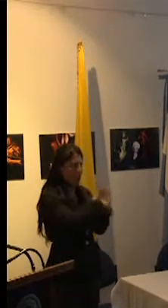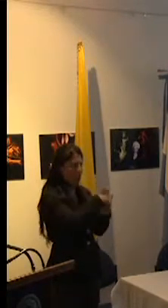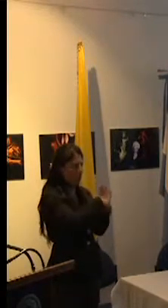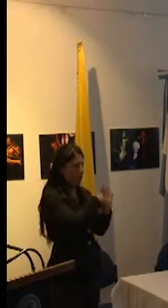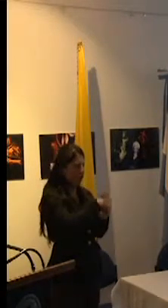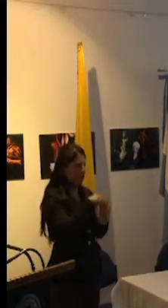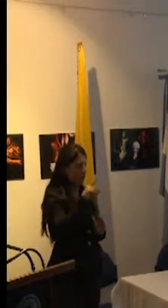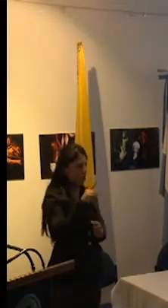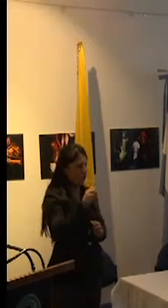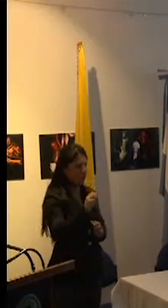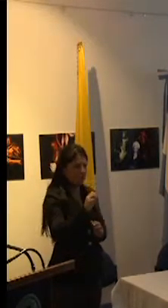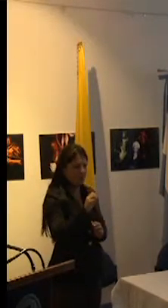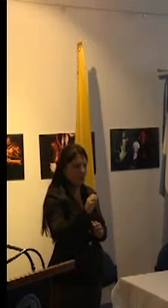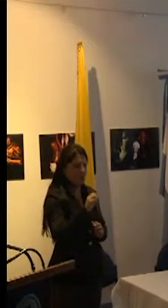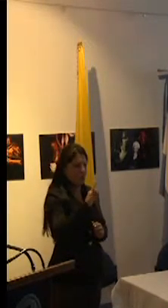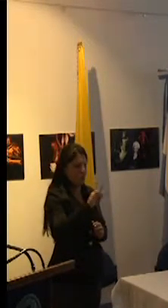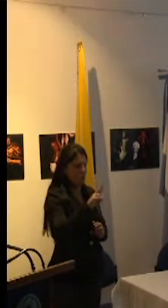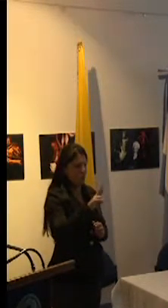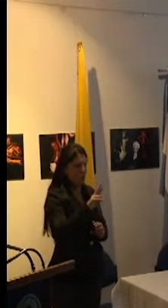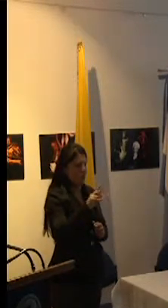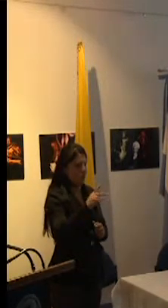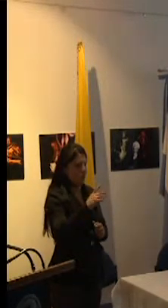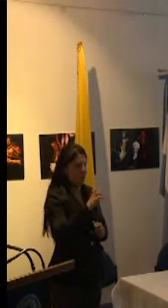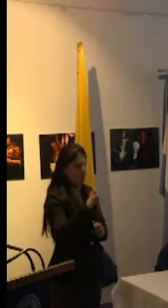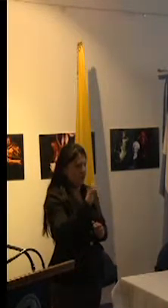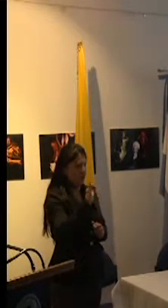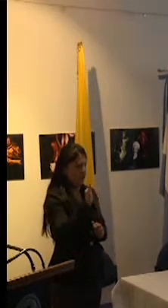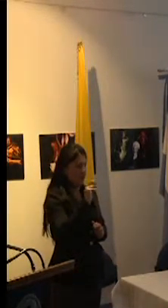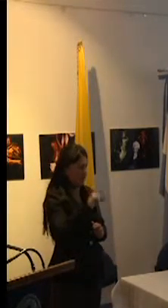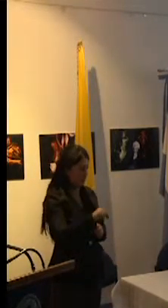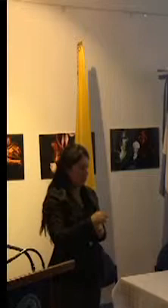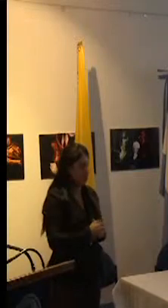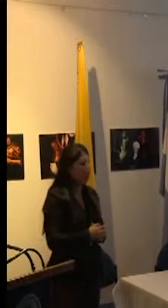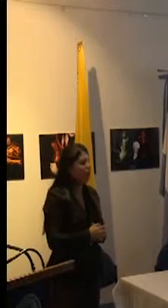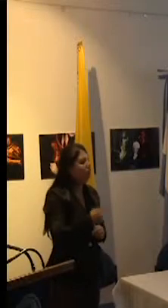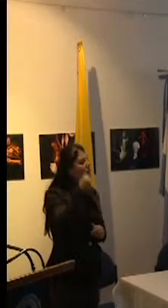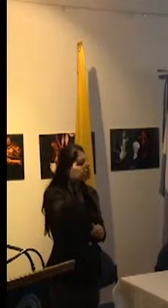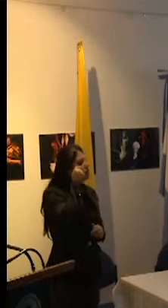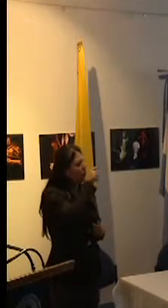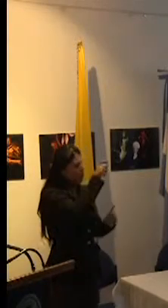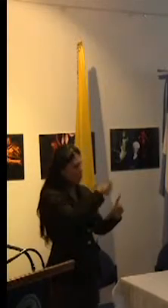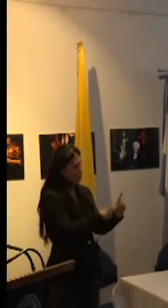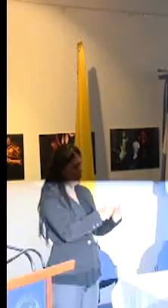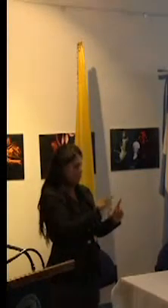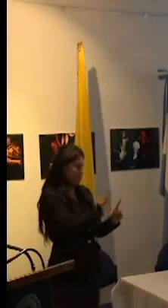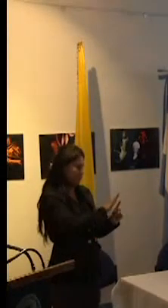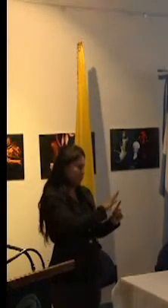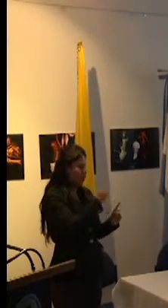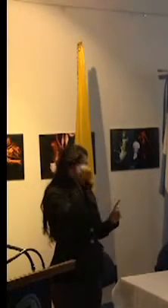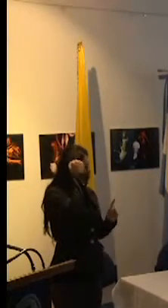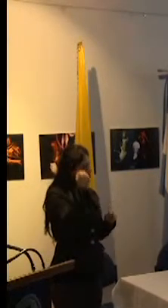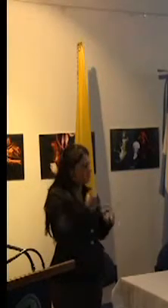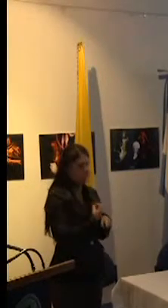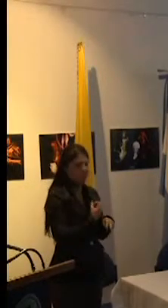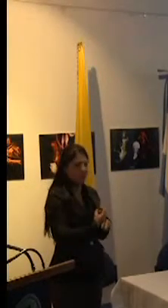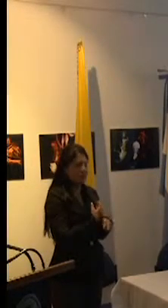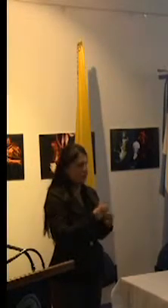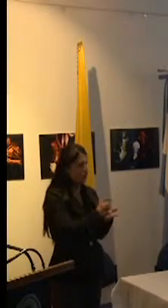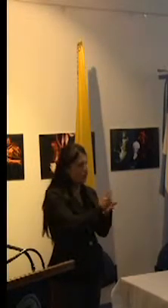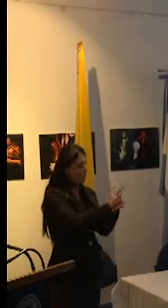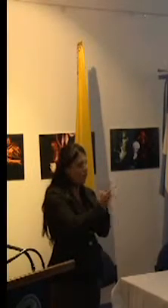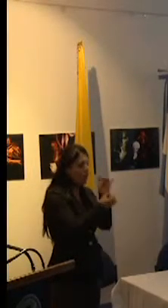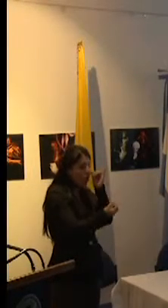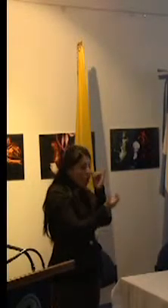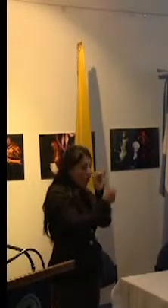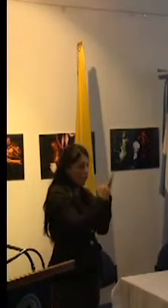como el que concebía al lugar del docente en el modelo pedagógico normalista